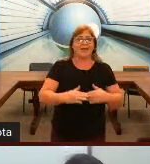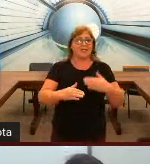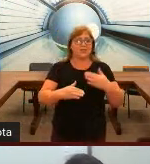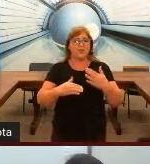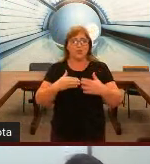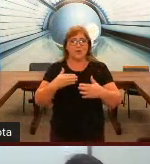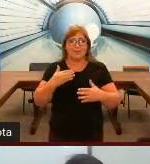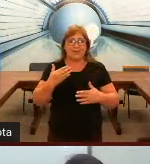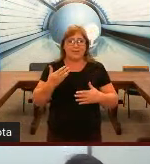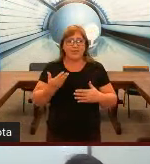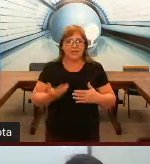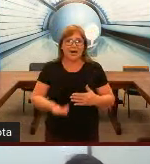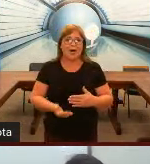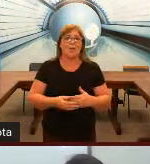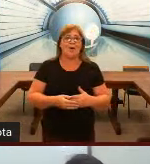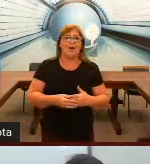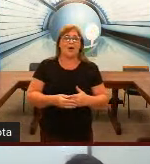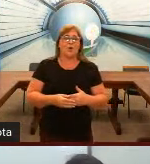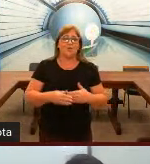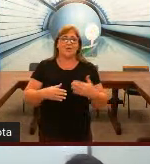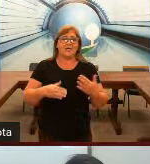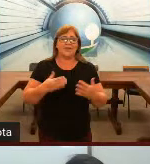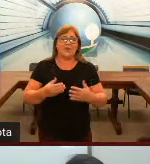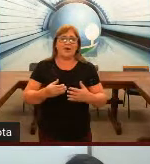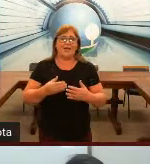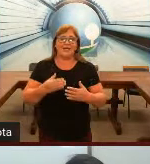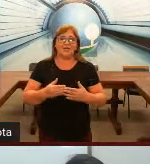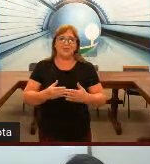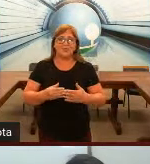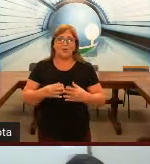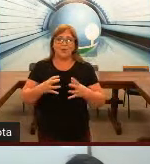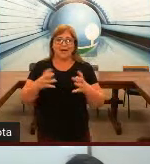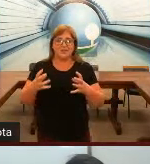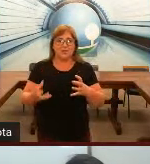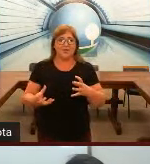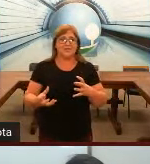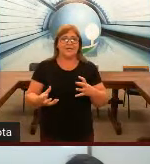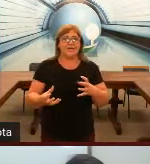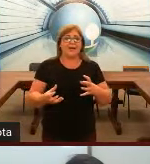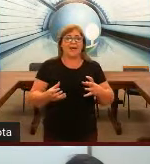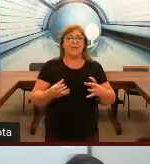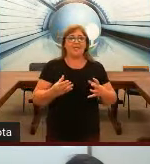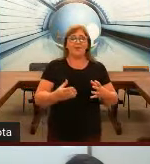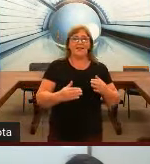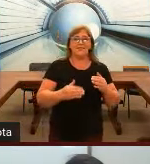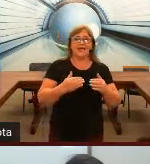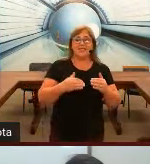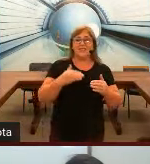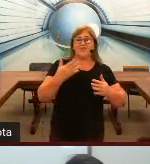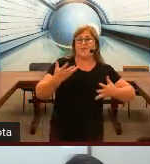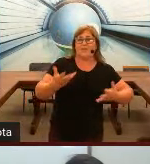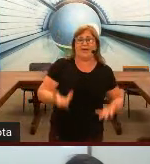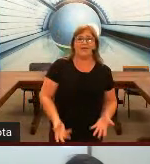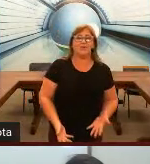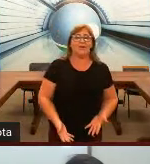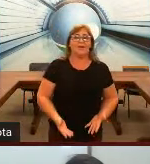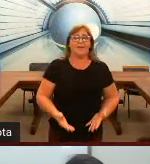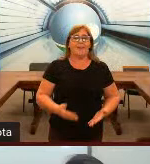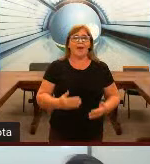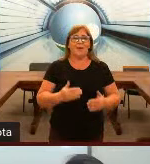ela tem sua estrutura gramatical. Como toda língua, ela tem suas colocações. É uma língua que está em desenvolvimento. É